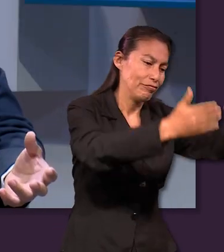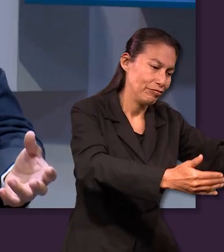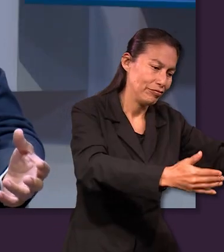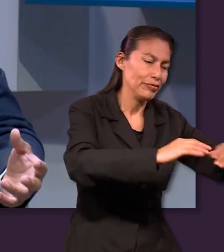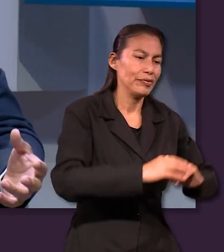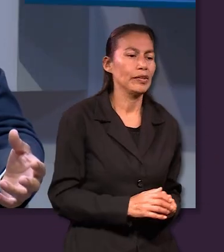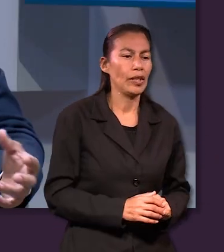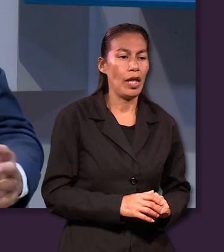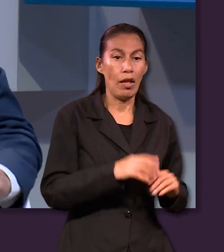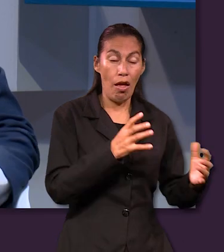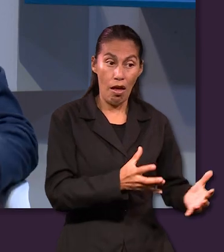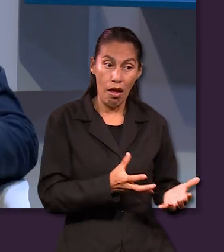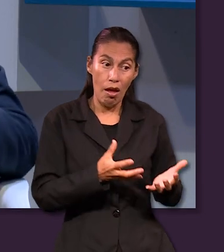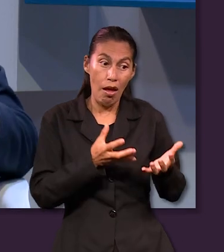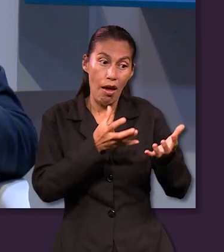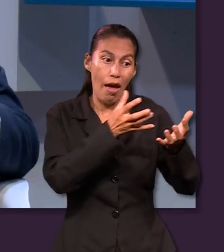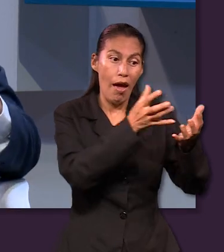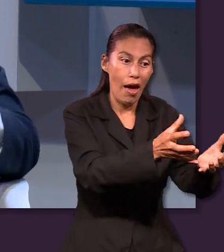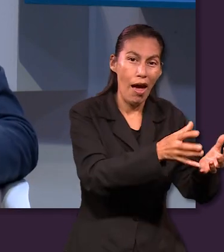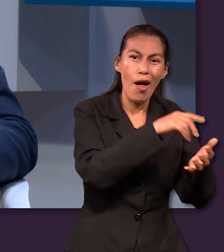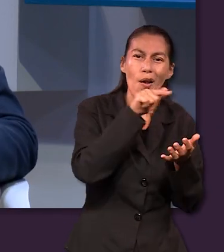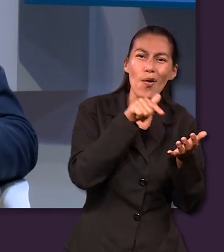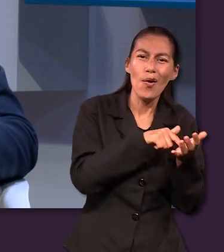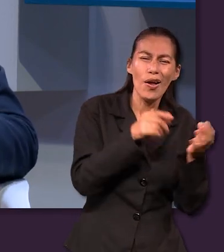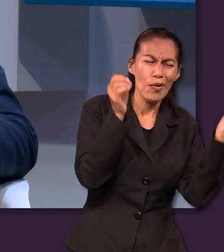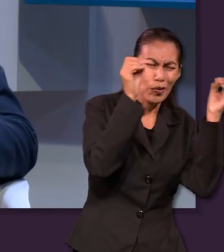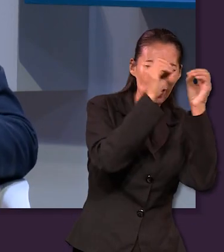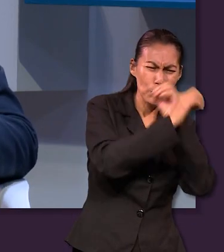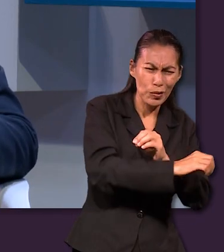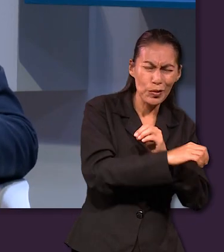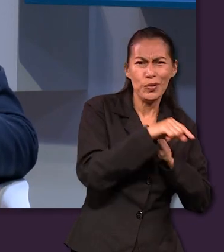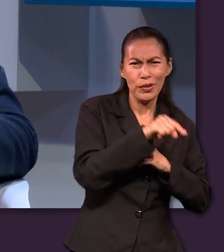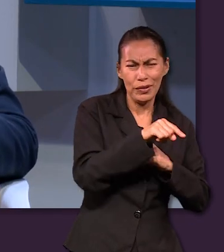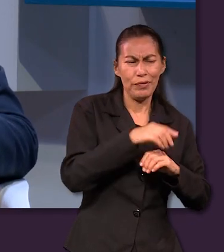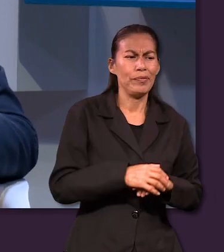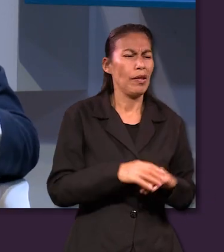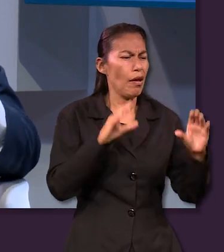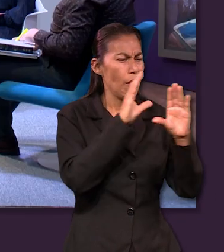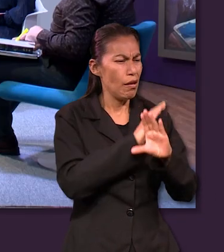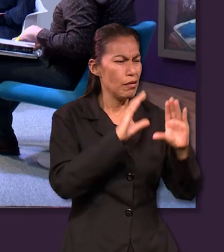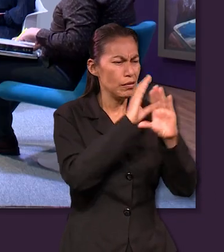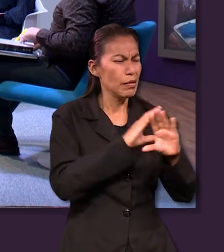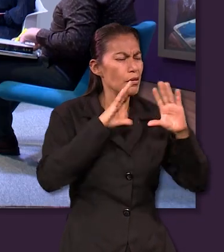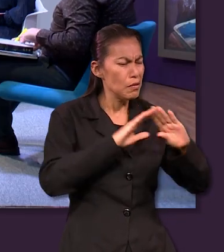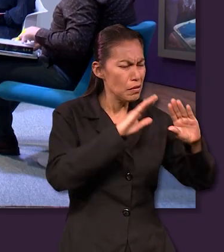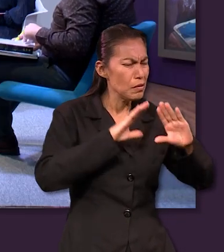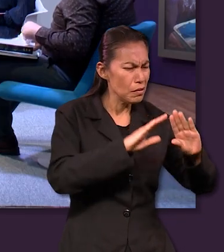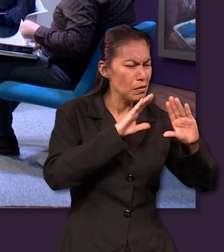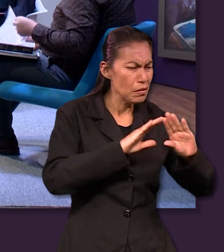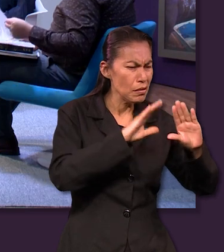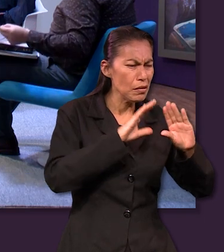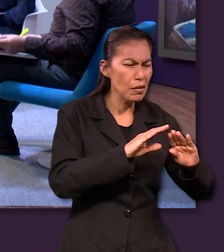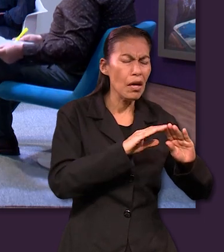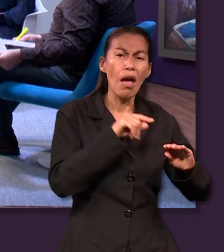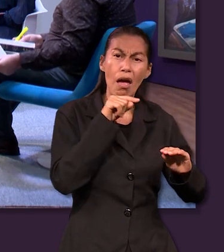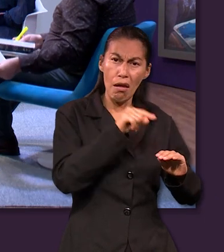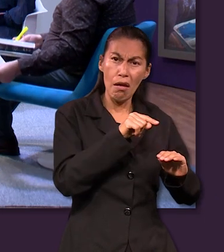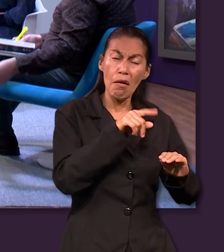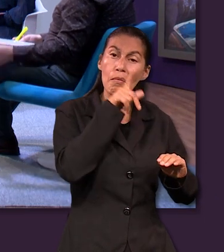cubrirlo, cubrir la jaula y llevarlo a un lugar donde solamente escuchara la